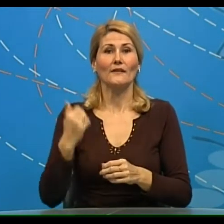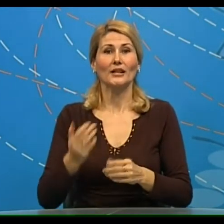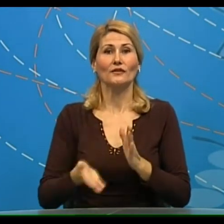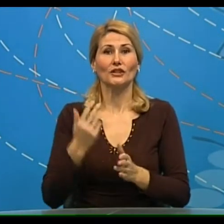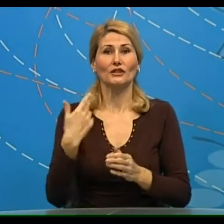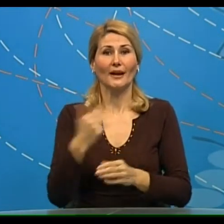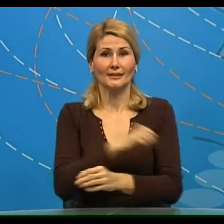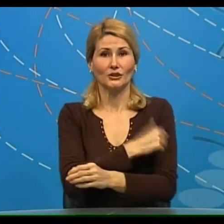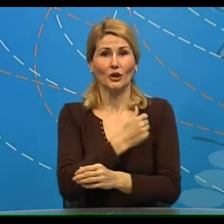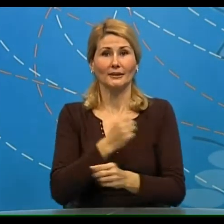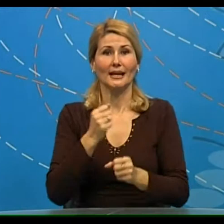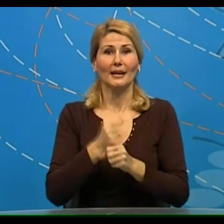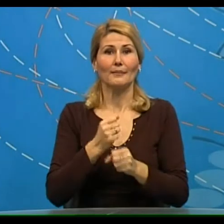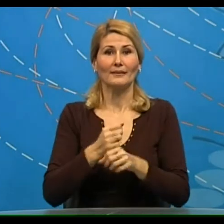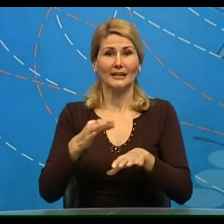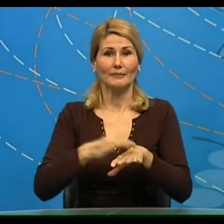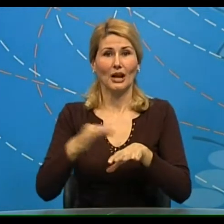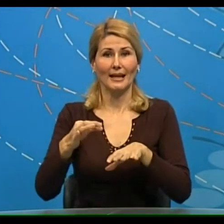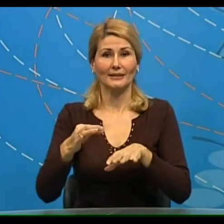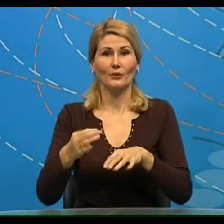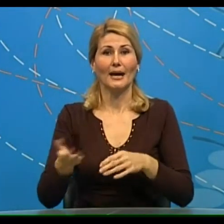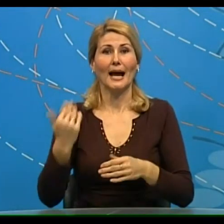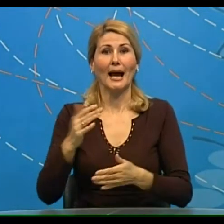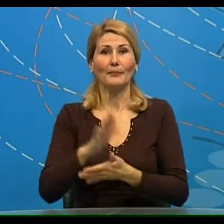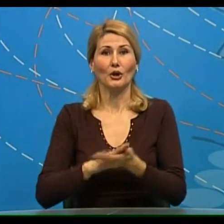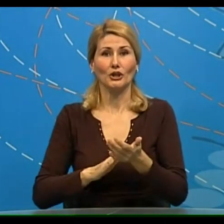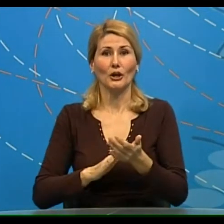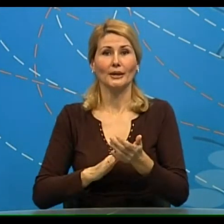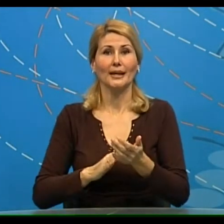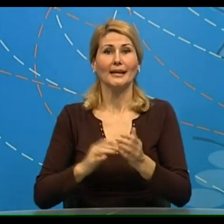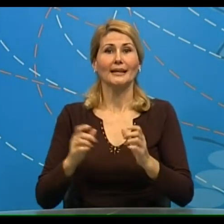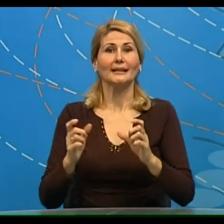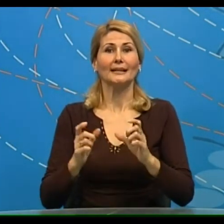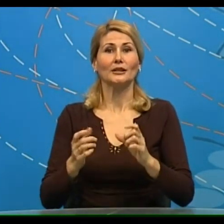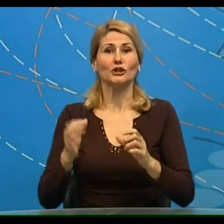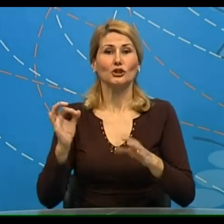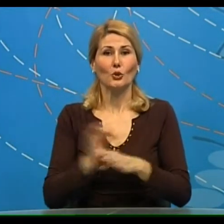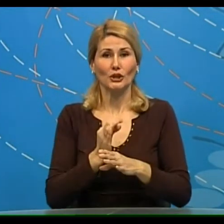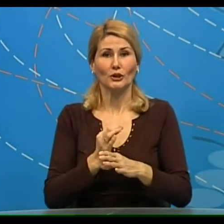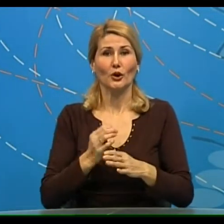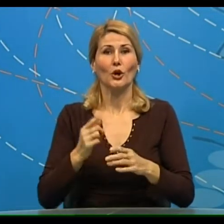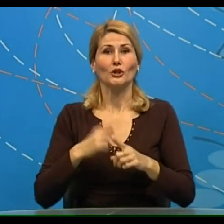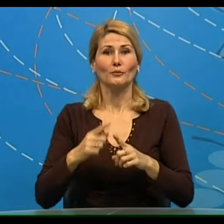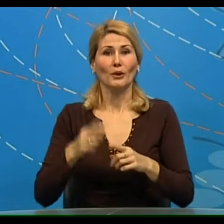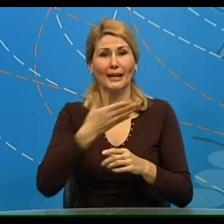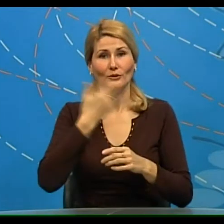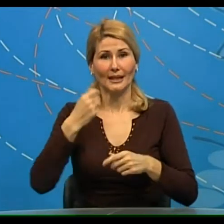20 godina bavi se pčelarstvom, a počeo je sasvim slučajno, usled nedostatka posla,